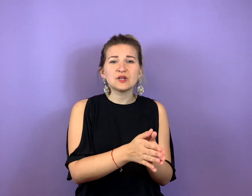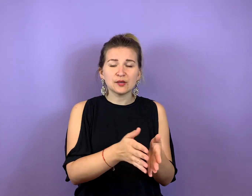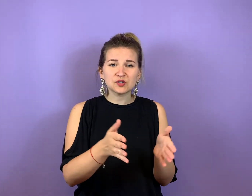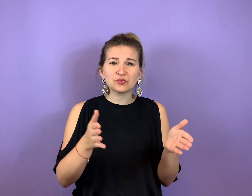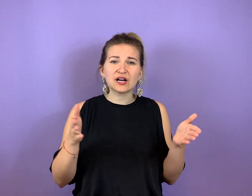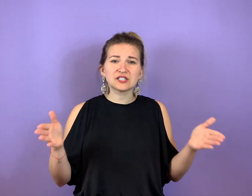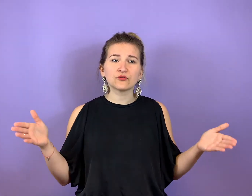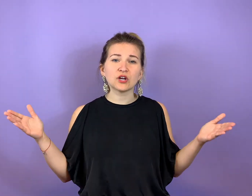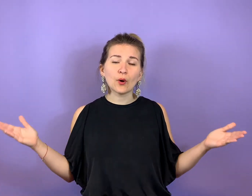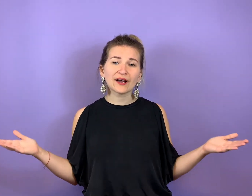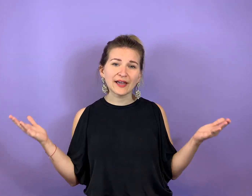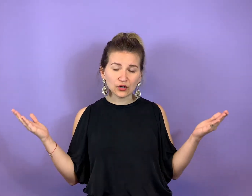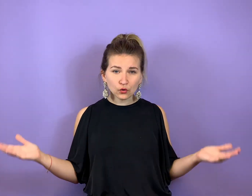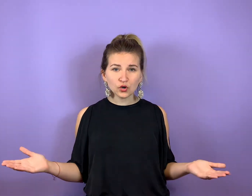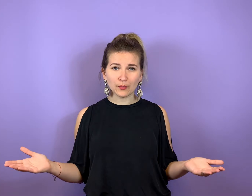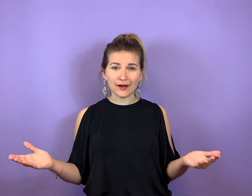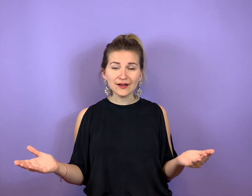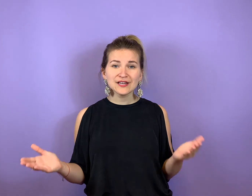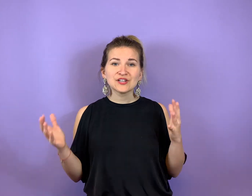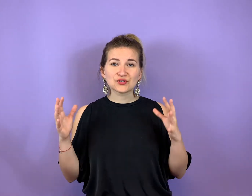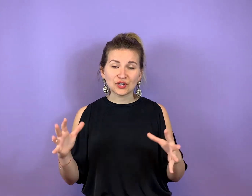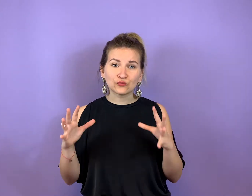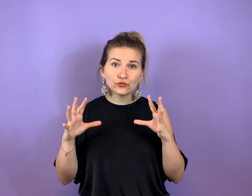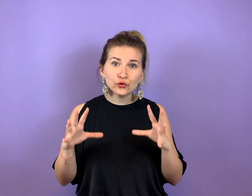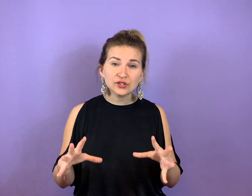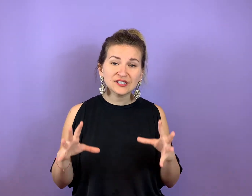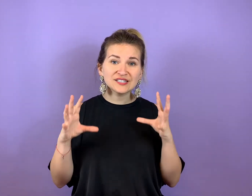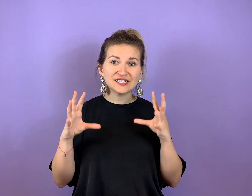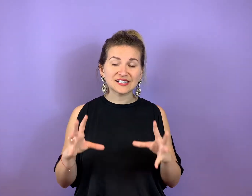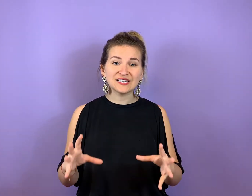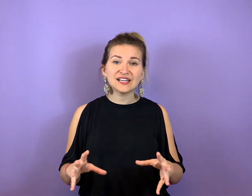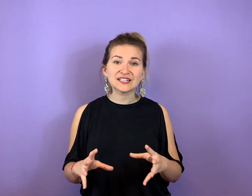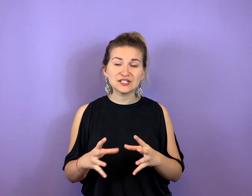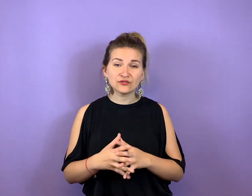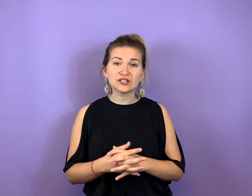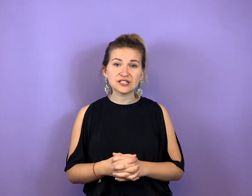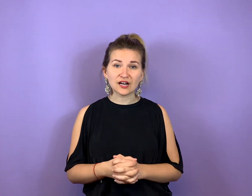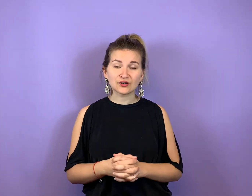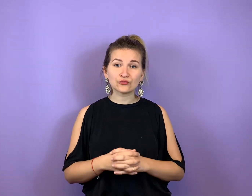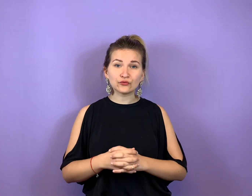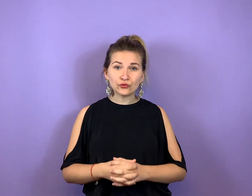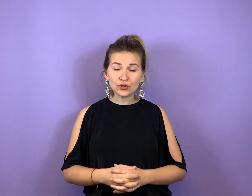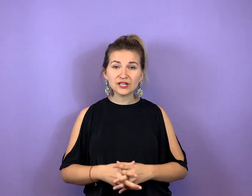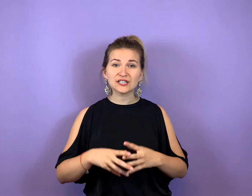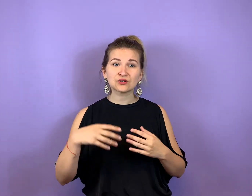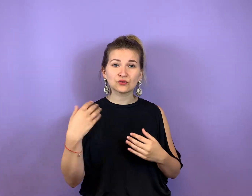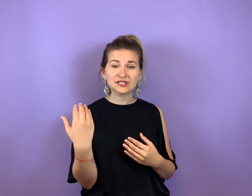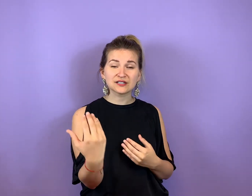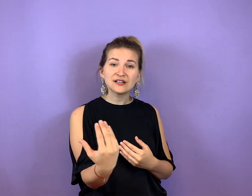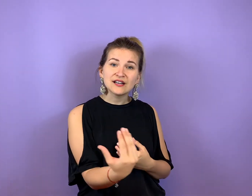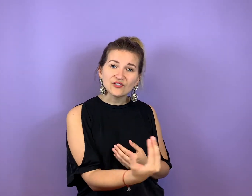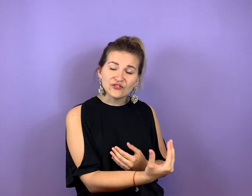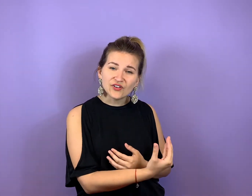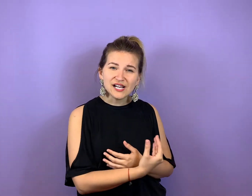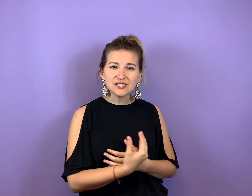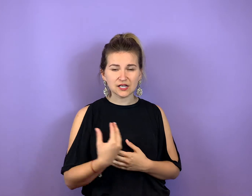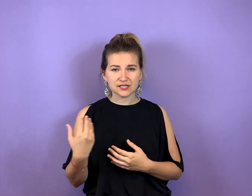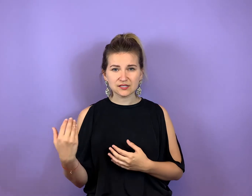Lebensbereich auf Dauer kein Glück mehr, sondern würden diese negativen Gedanken wirklich in unsere Welt lassen,